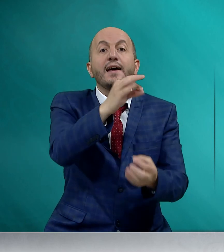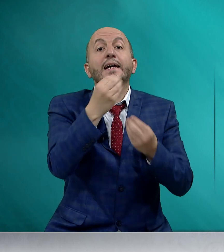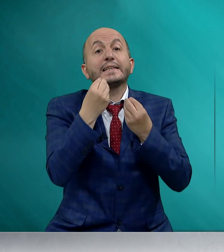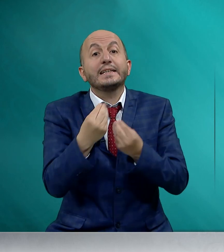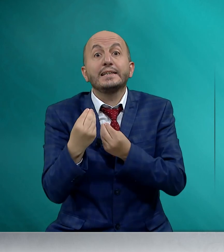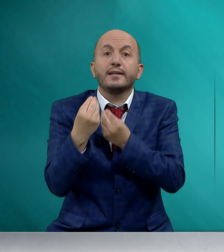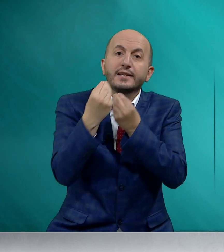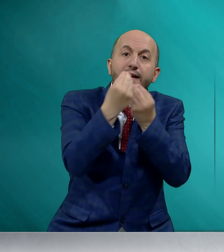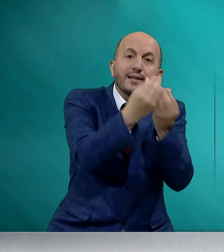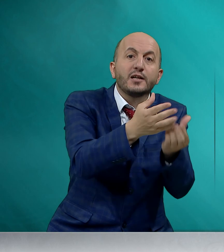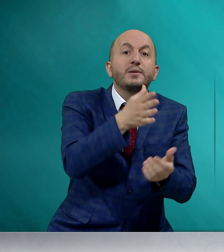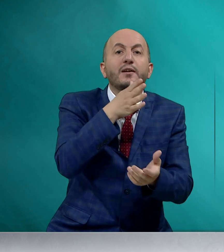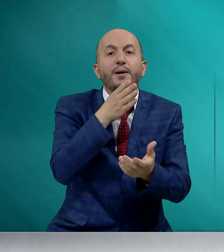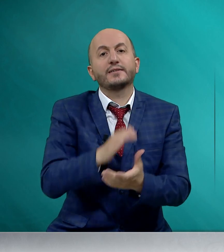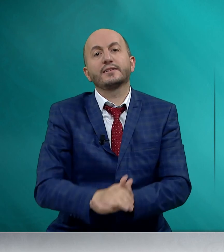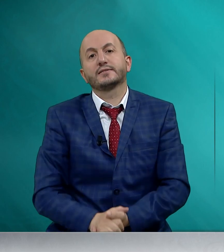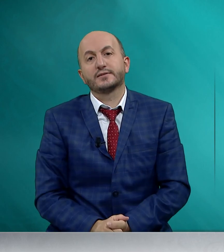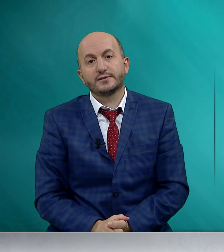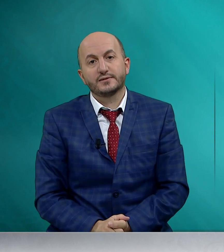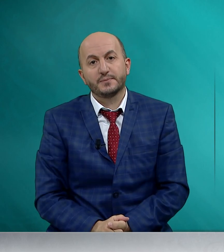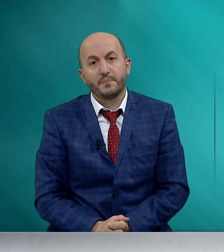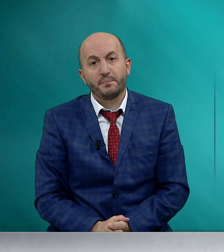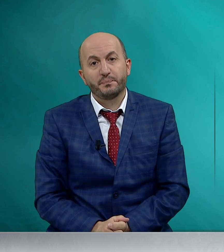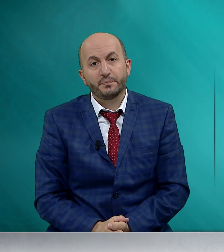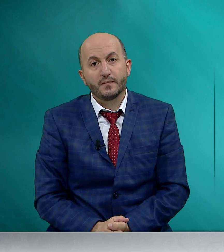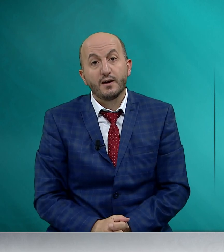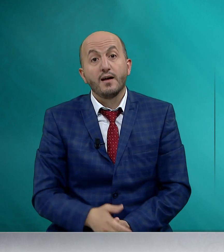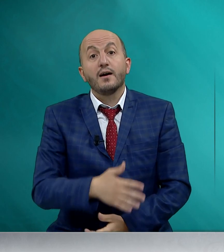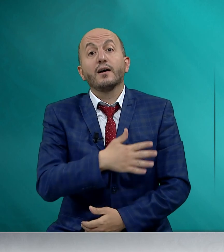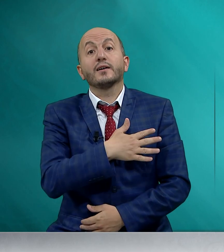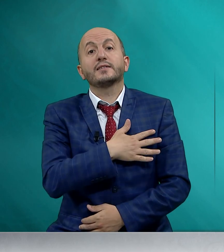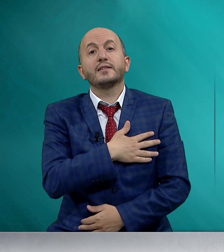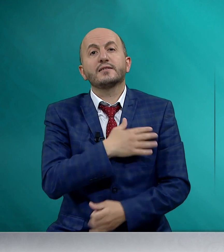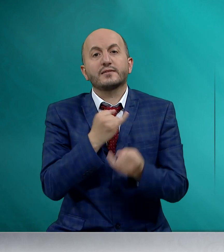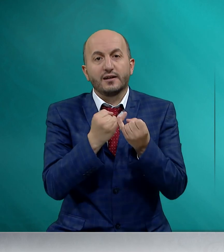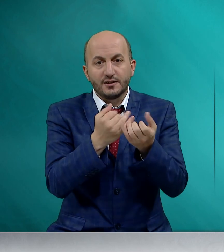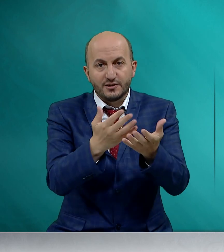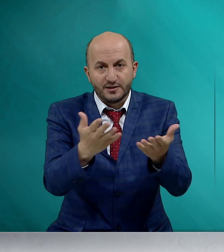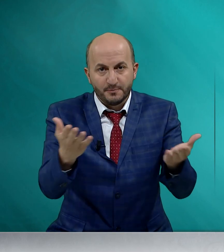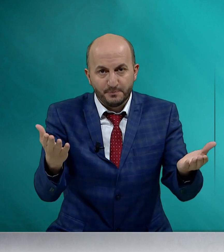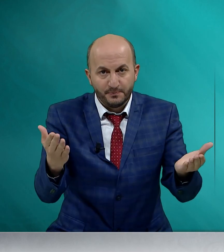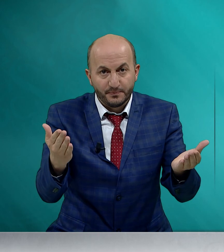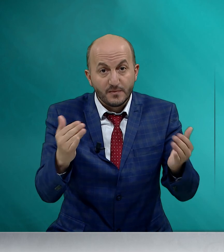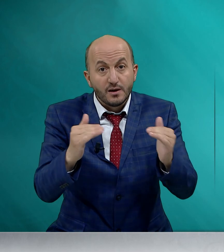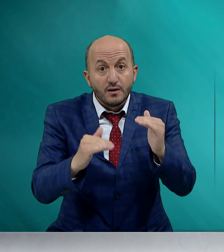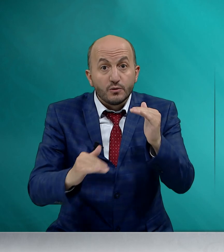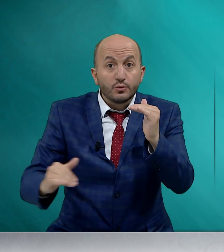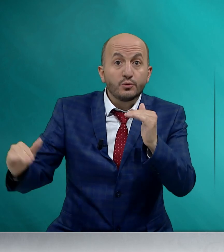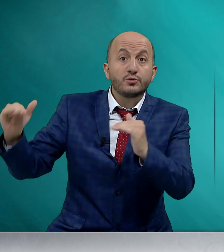iyilik edebilmektir. Aziz kardeşlerim, Yüce